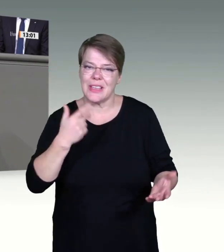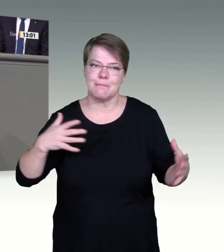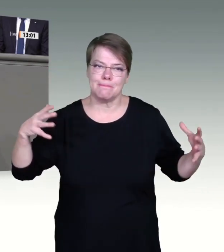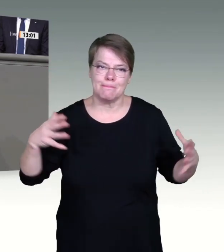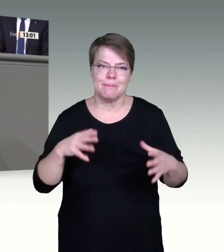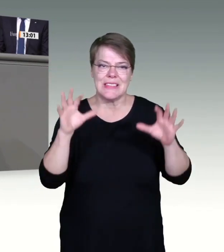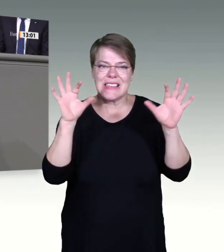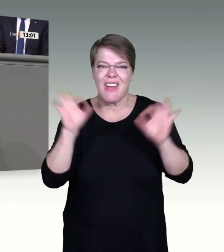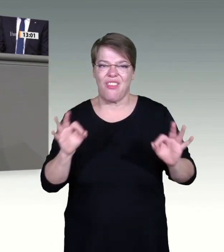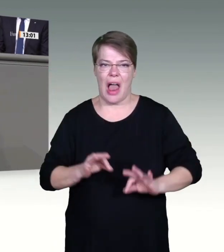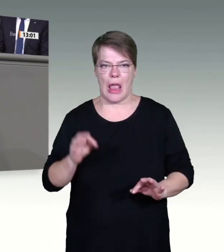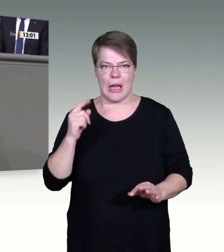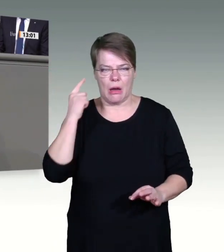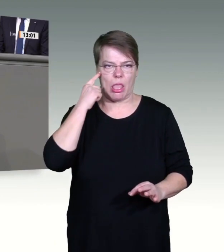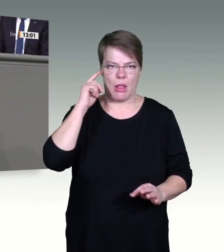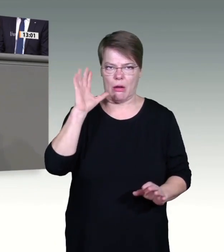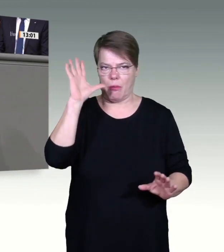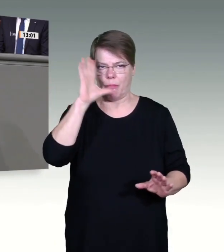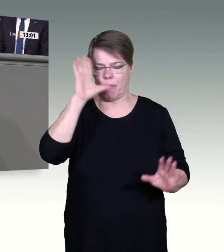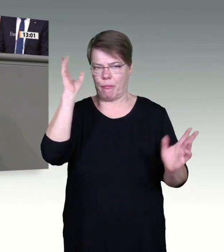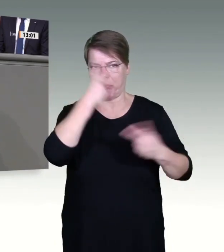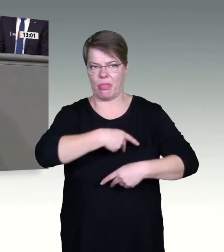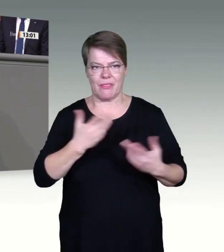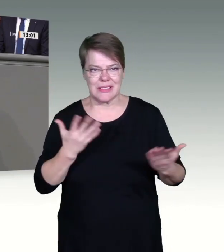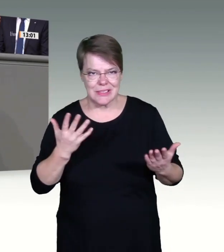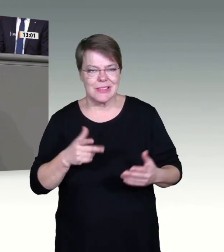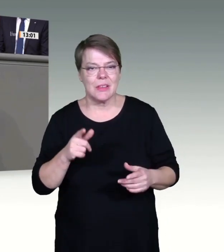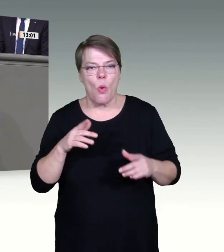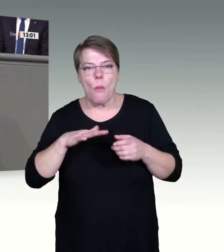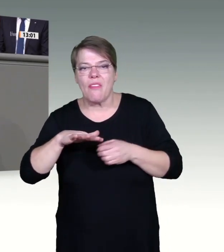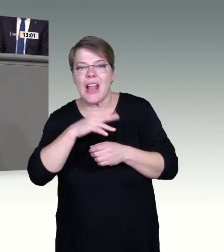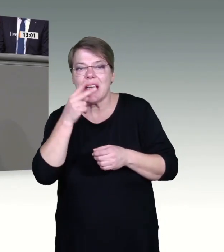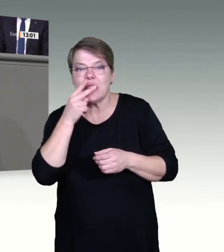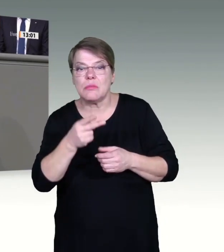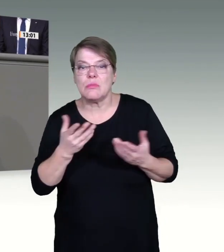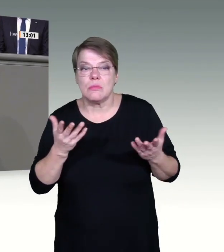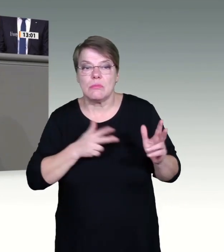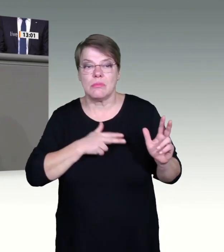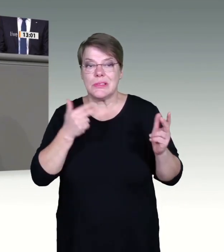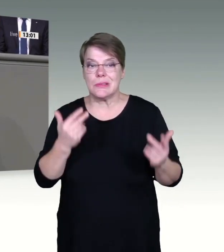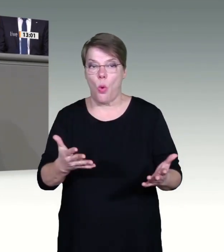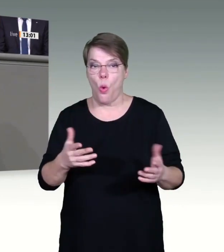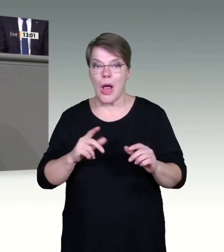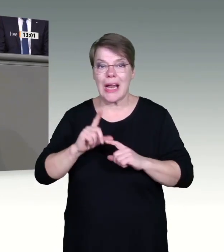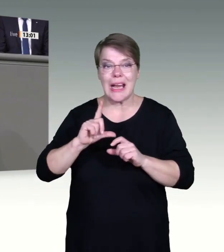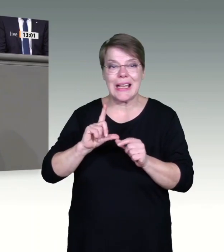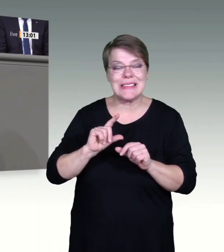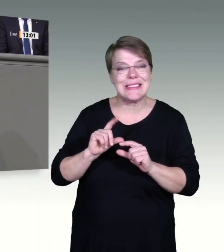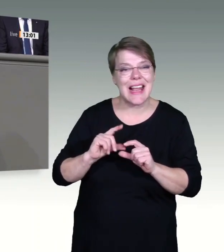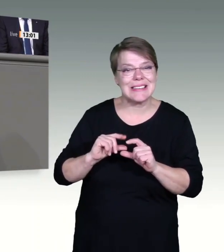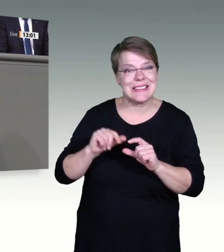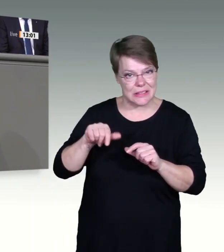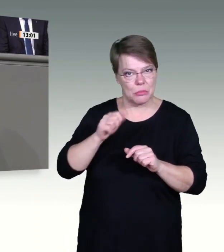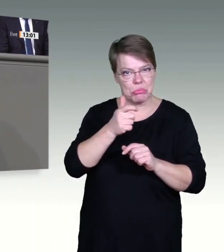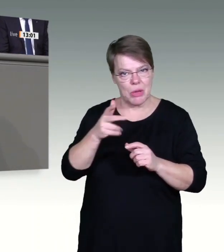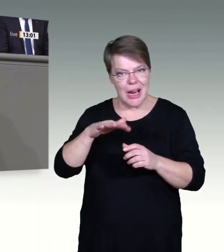RKI hat es gerade in seinem Wochenbericht auch noch mal ausgewiesen, dass die Gesundheitsämter nicht nur bei der Kontaktnachverfolgung nicht hinterherkommen, sondern auch bei